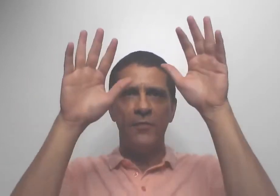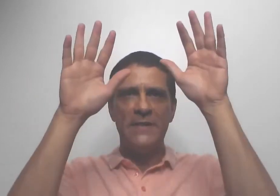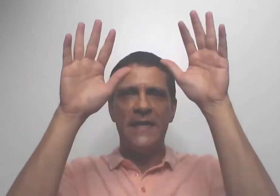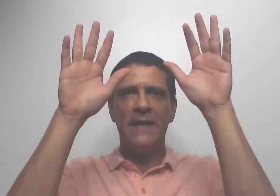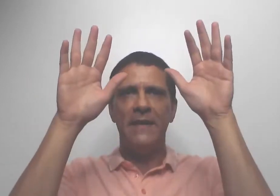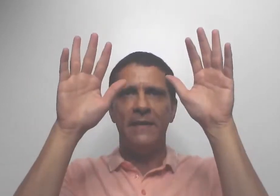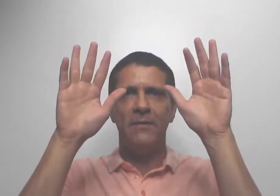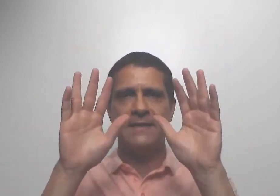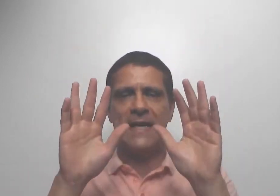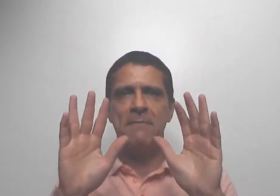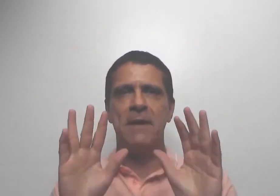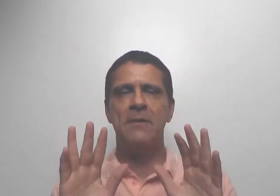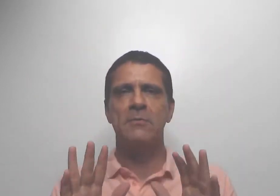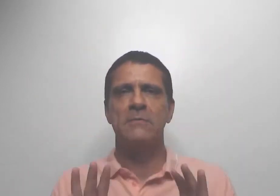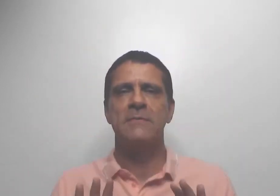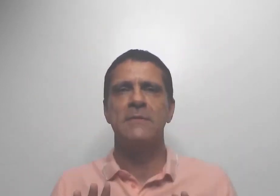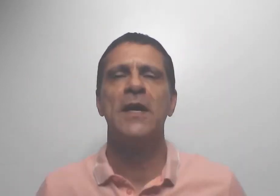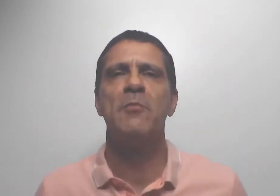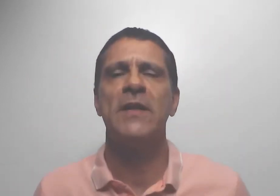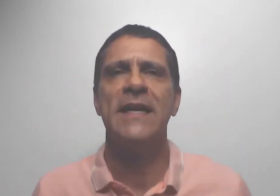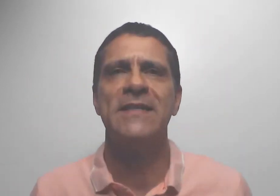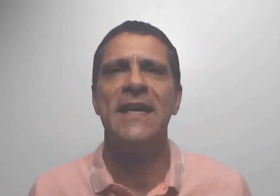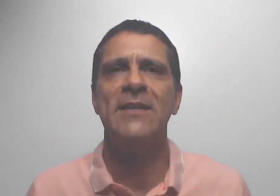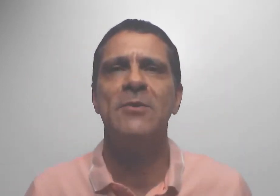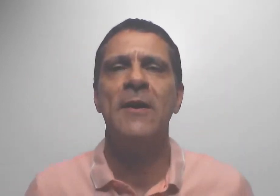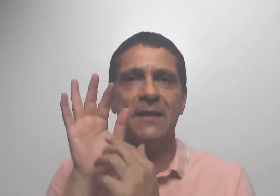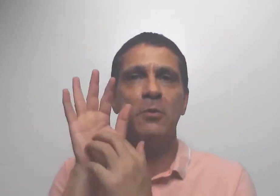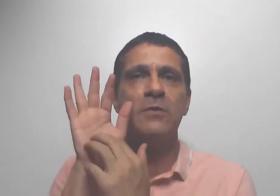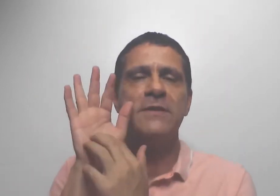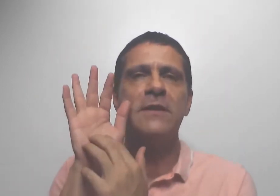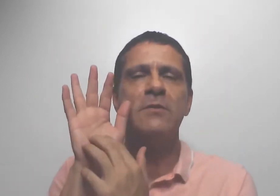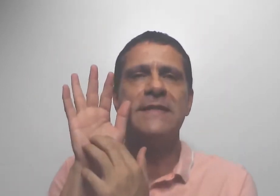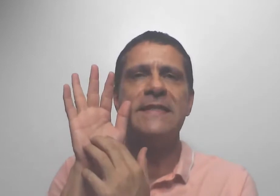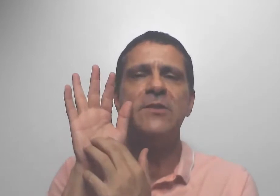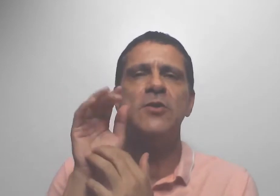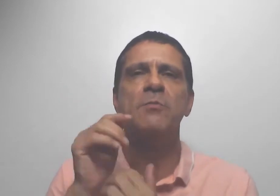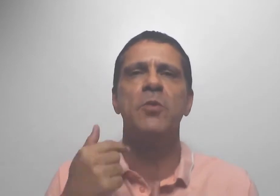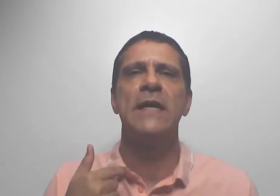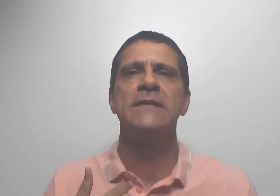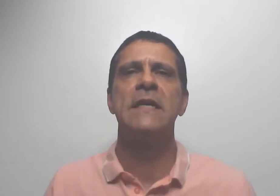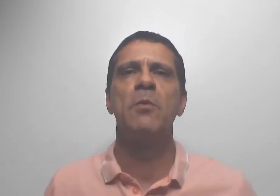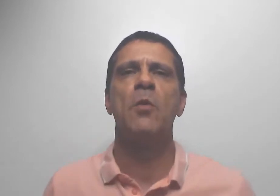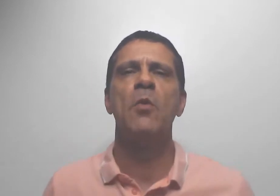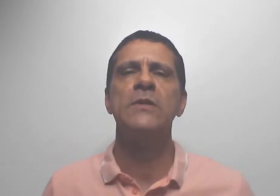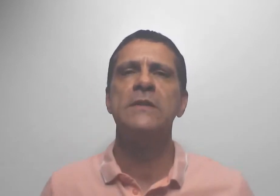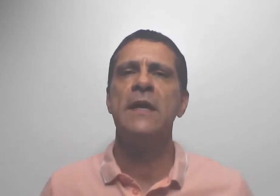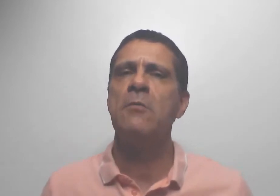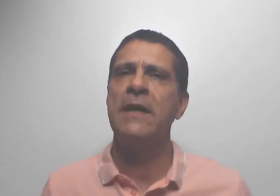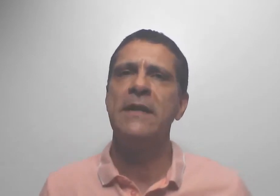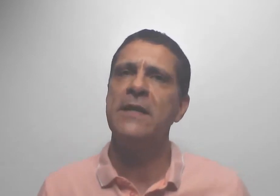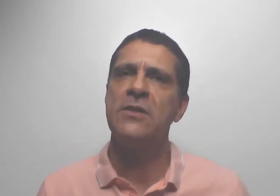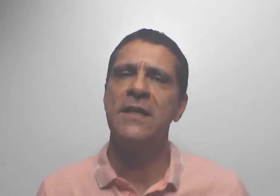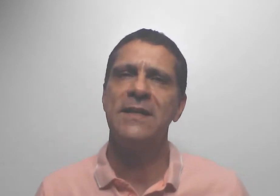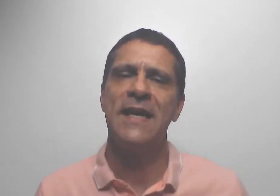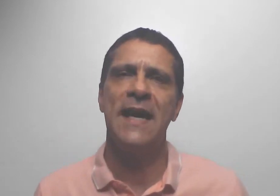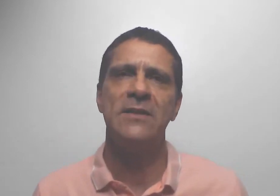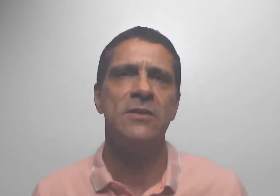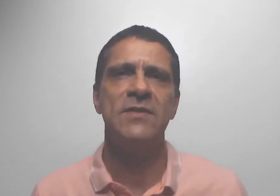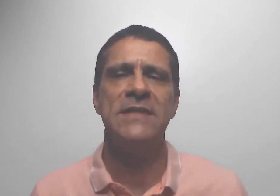eu fizer, passar a mão no campo energético, eu consigo sentir, por exemplo, onde tem uma energia negativa